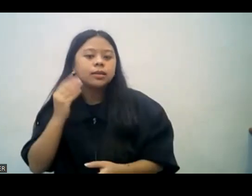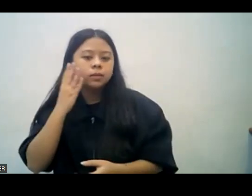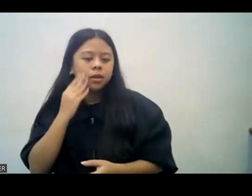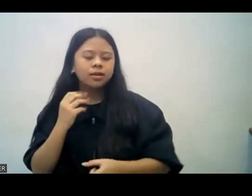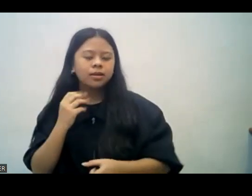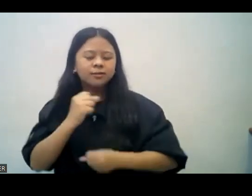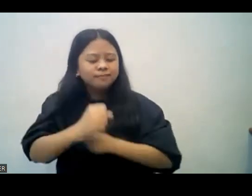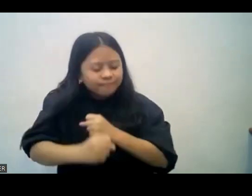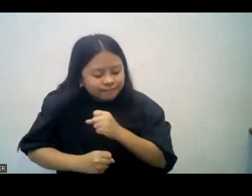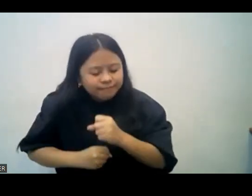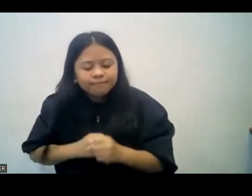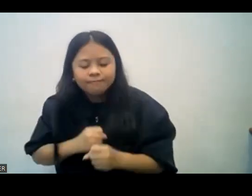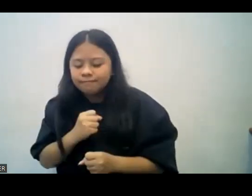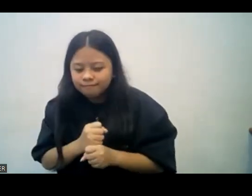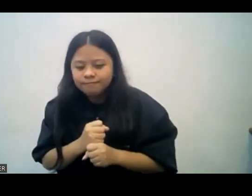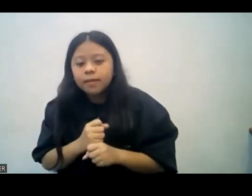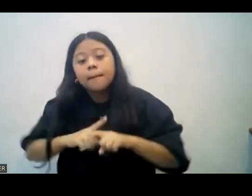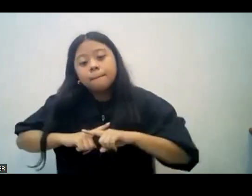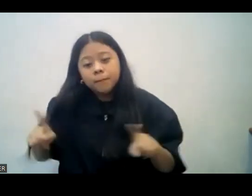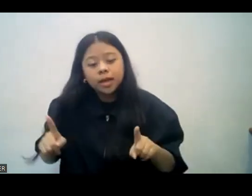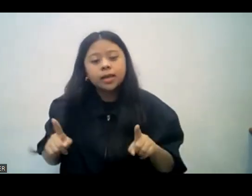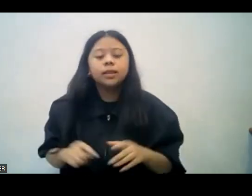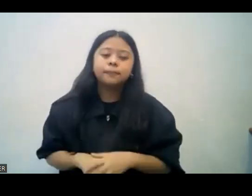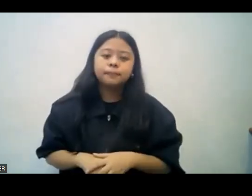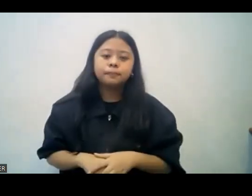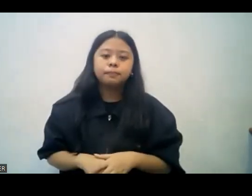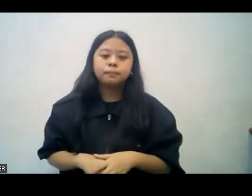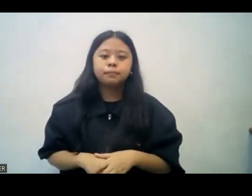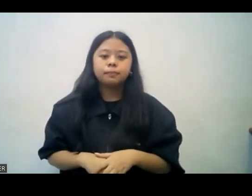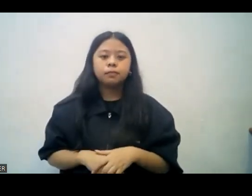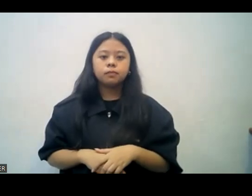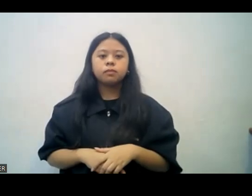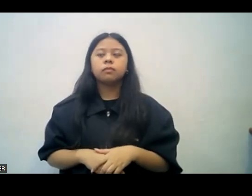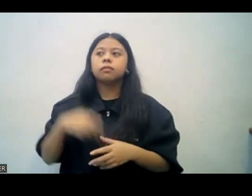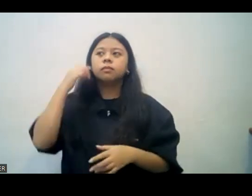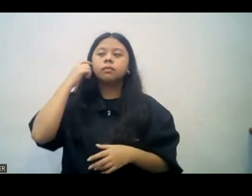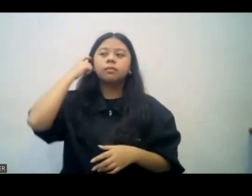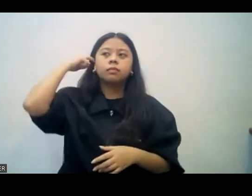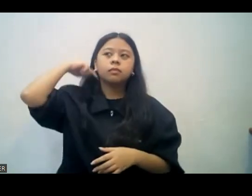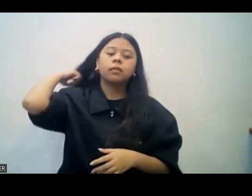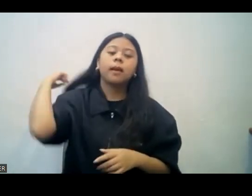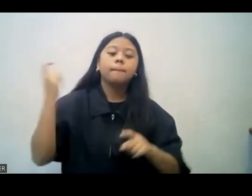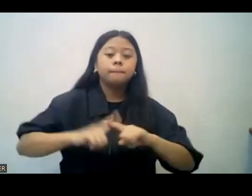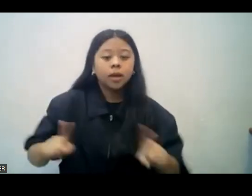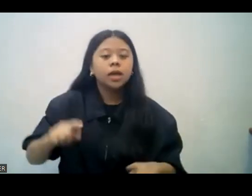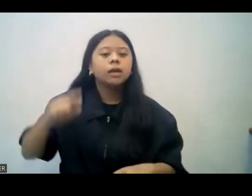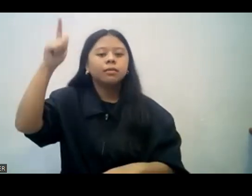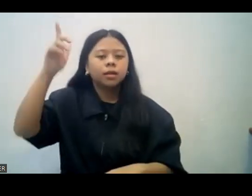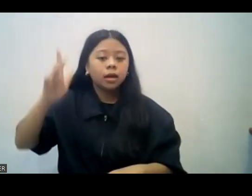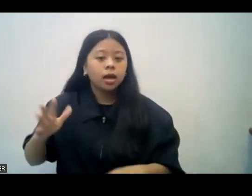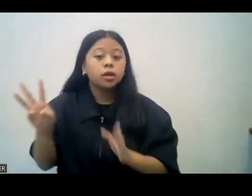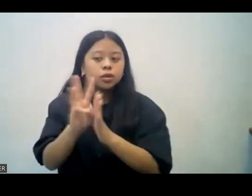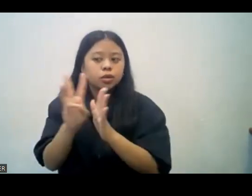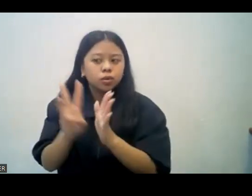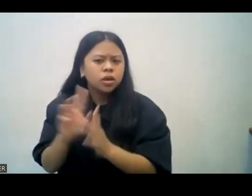magkaroon ng mga pagsubok. But God's will is, God comforts us in the tribulation. Ngunit yung kalooban ng